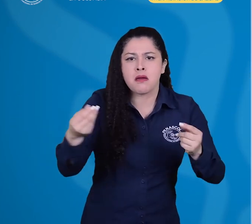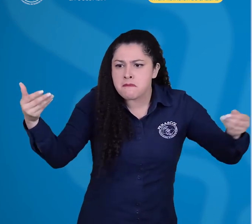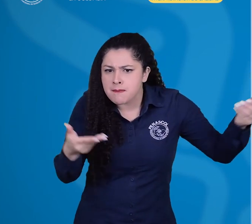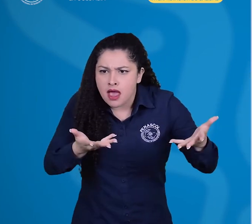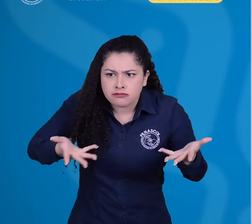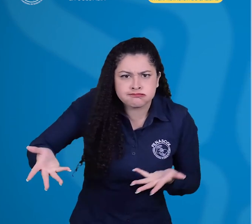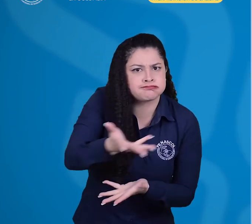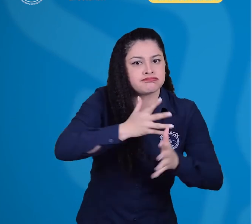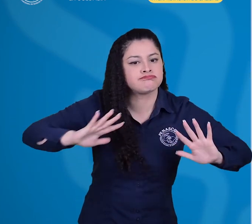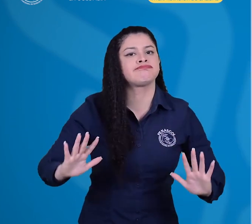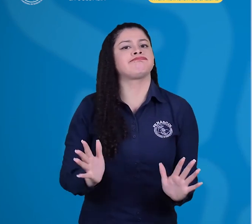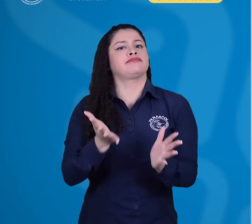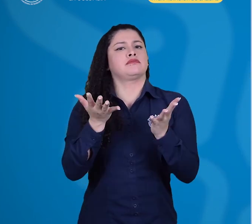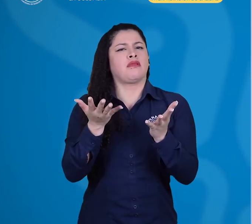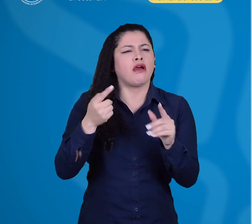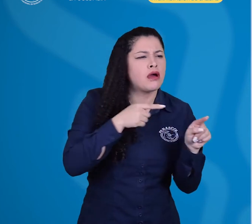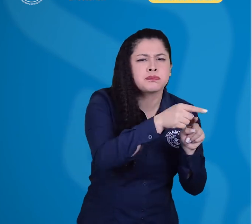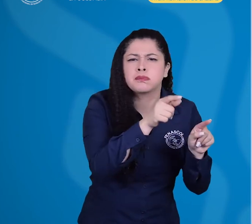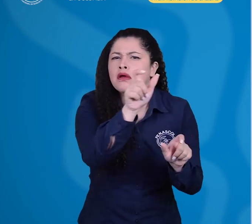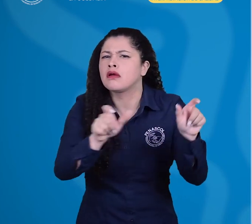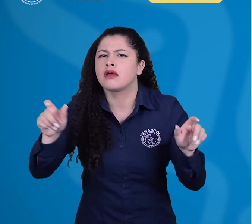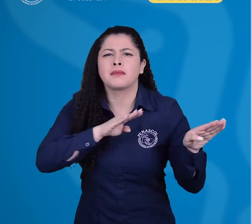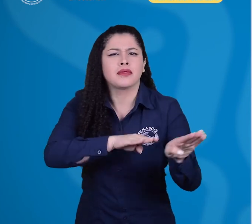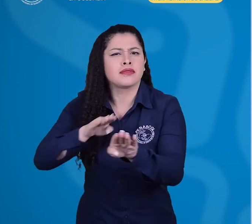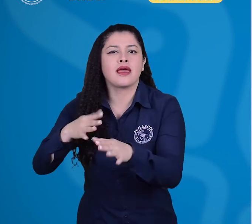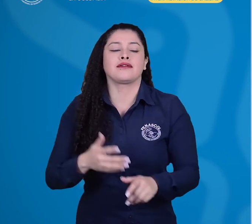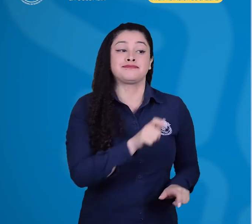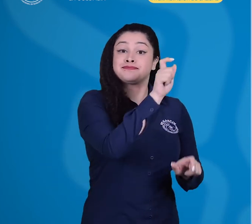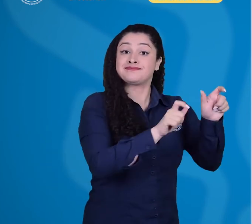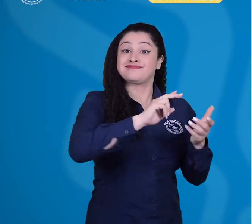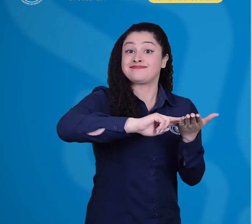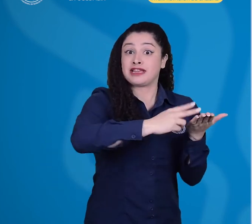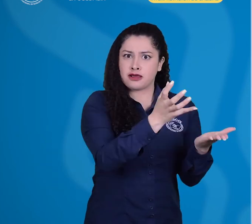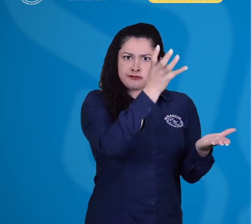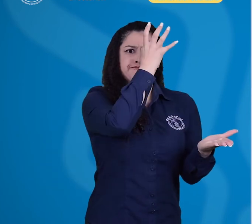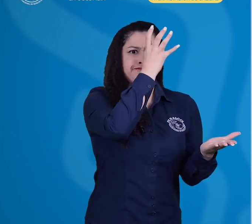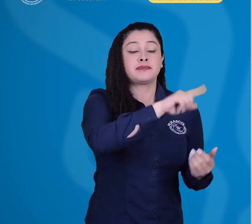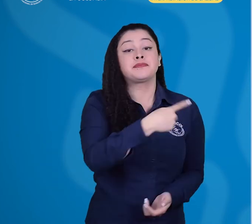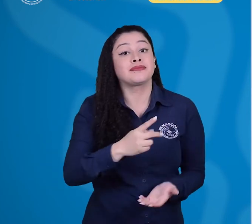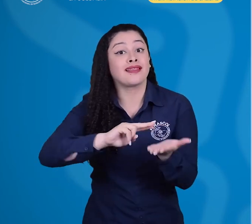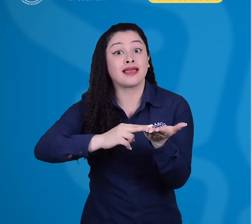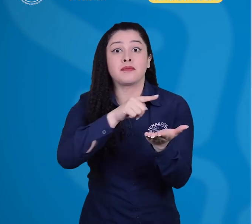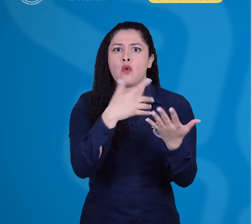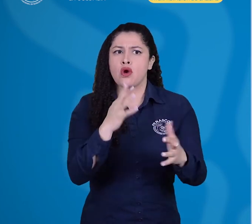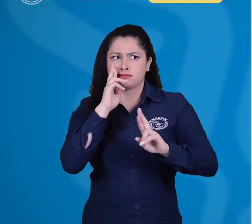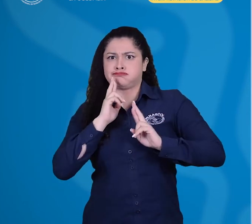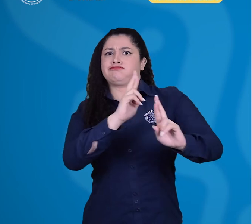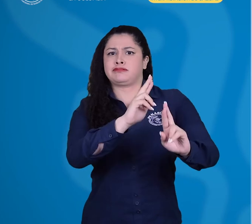espacios de diálogo constructivo con intérpretes expertos y de prestigio, representantes de las